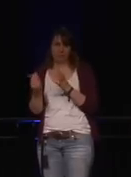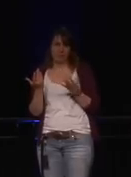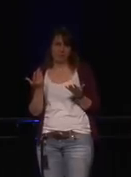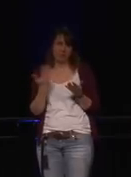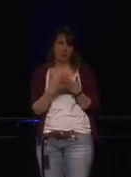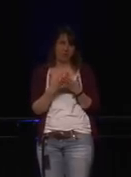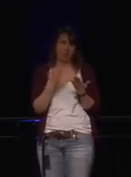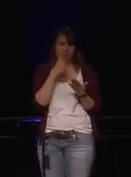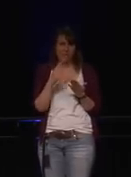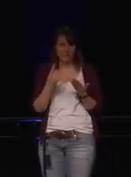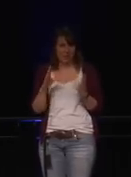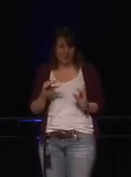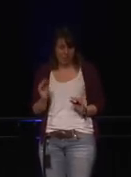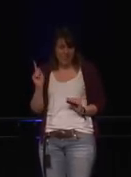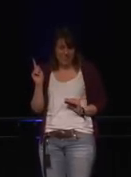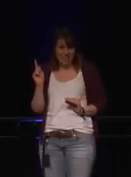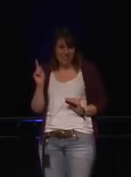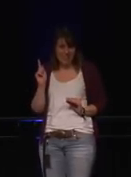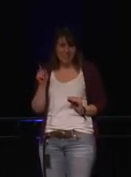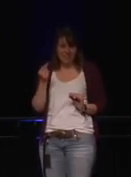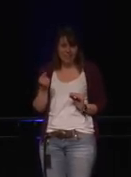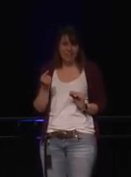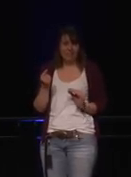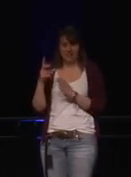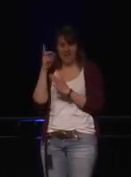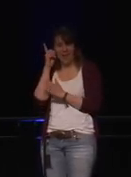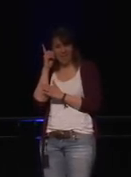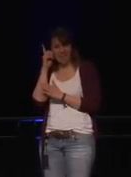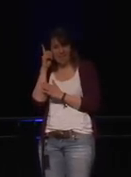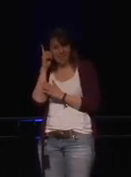und stort es auf deinem Telefon, ohne dass du es weißt.